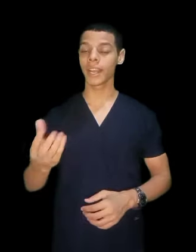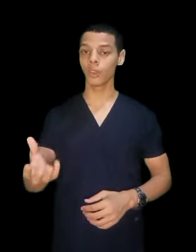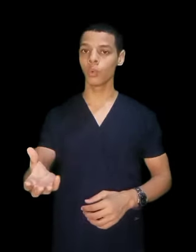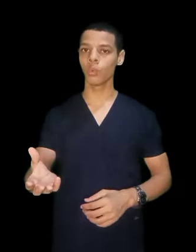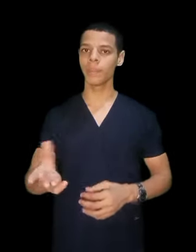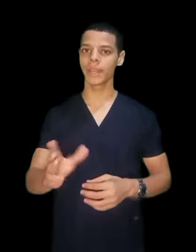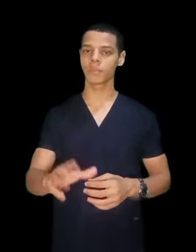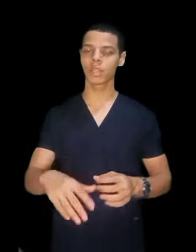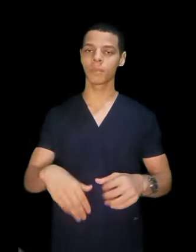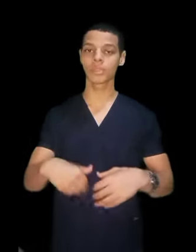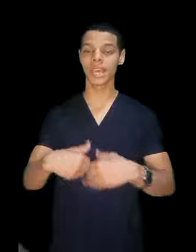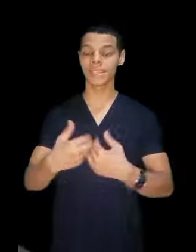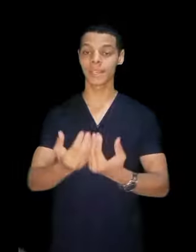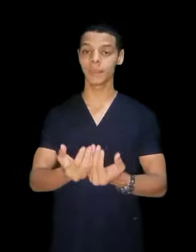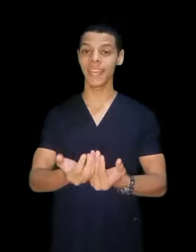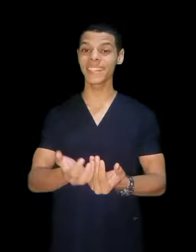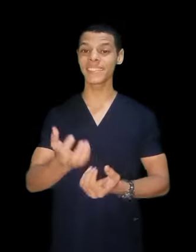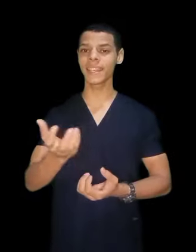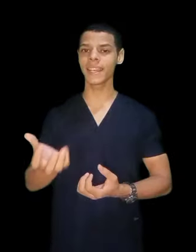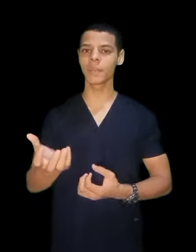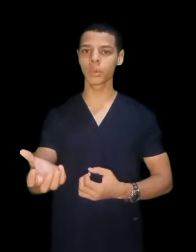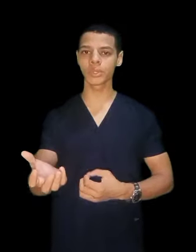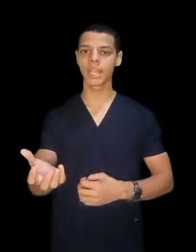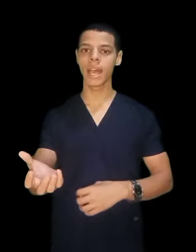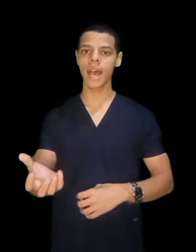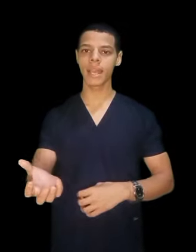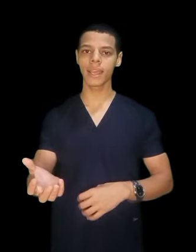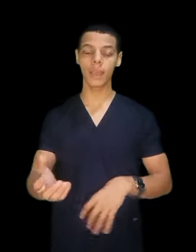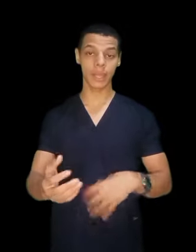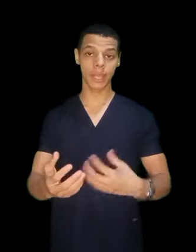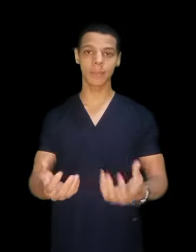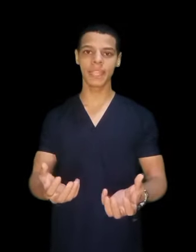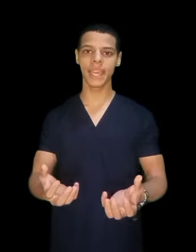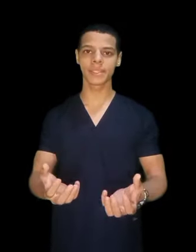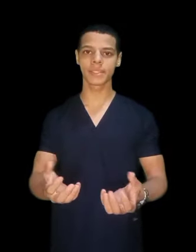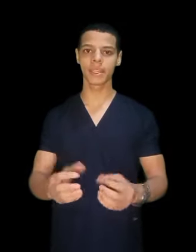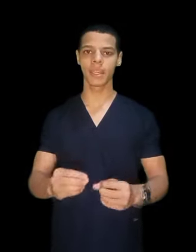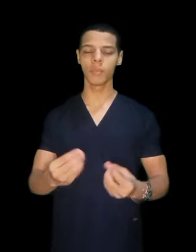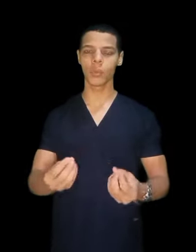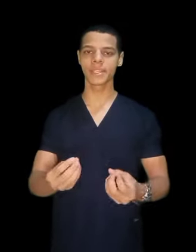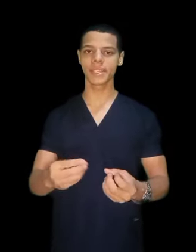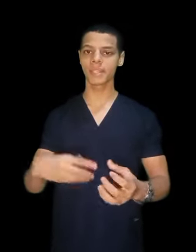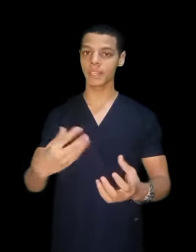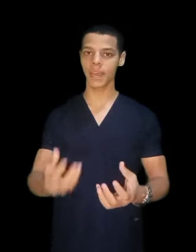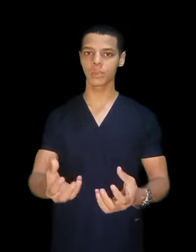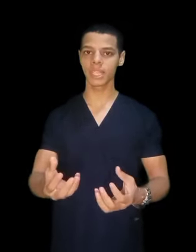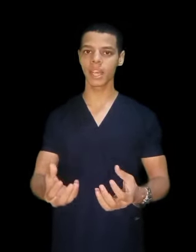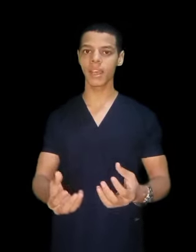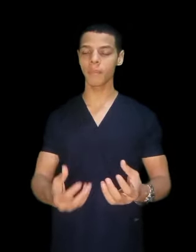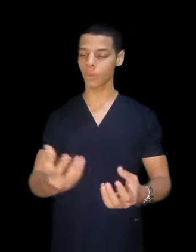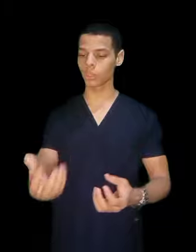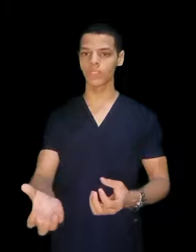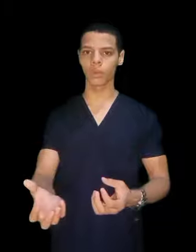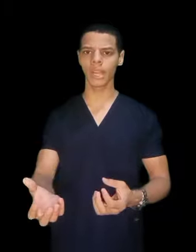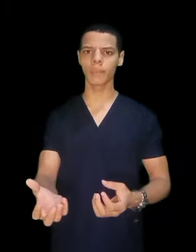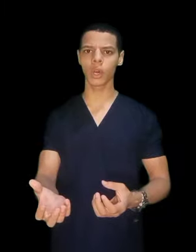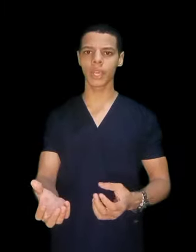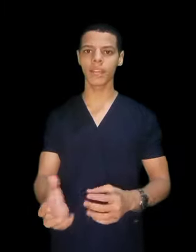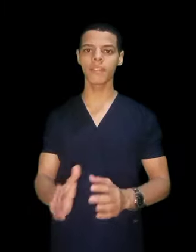للعيوب احنا مش نبص على السلبيات احنا هنبص على الإيجابيات المميزات دي احنا عاوزينها موجودة في كلية معينة